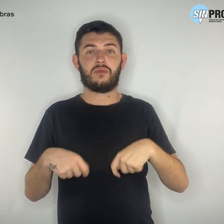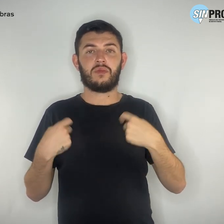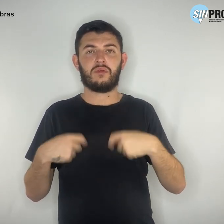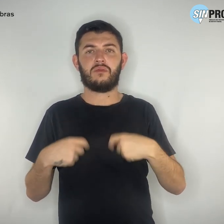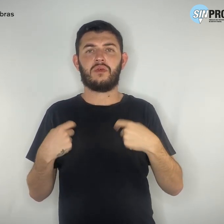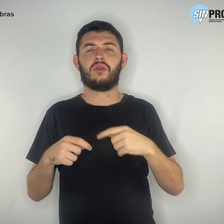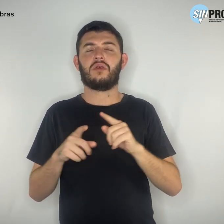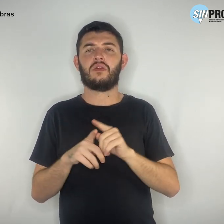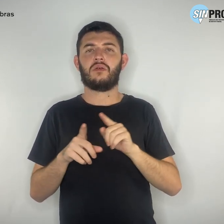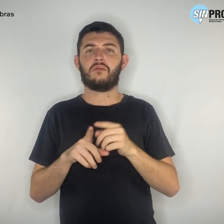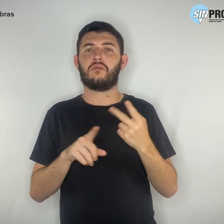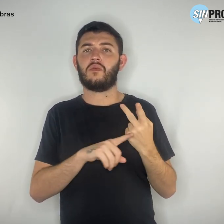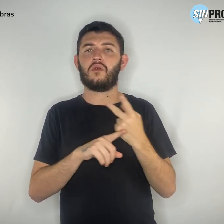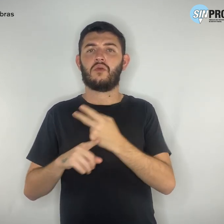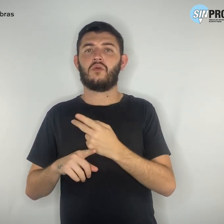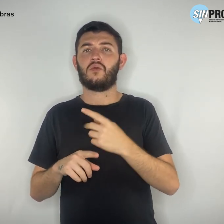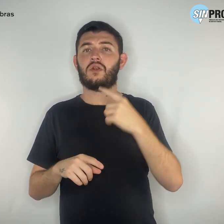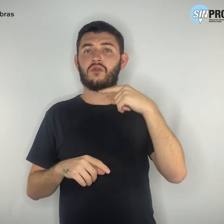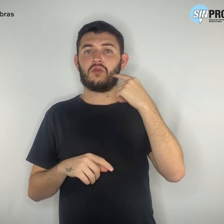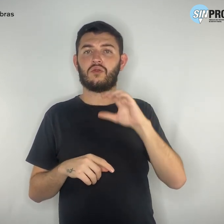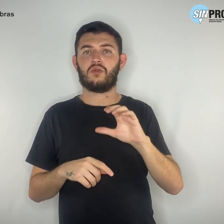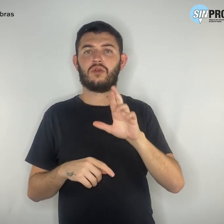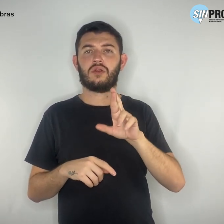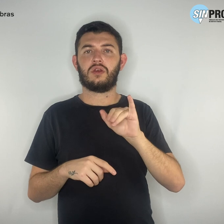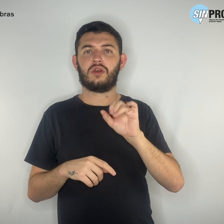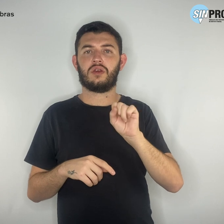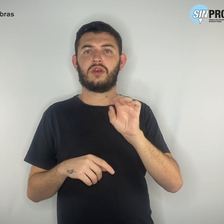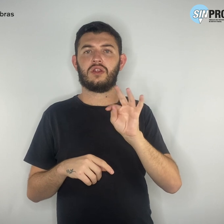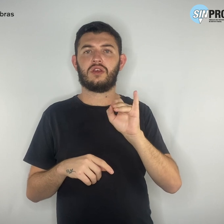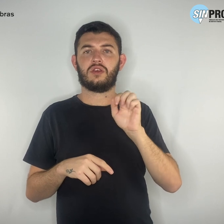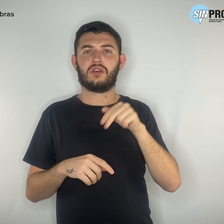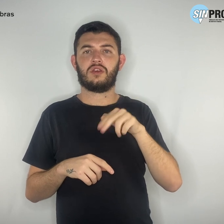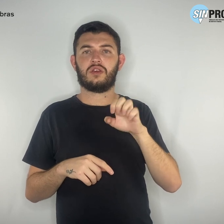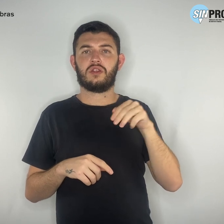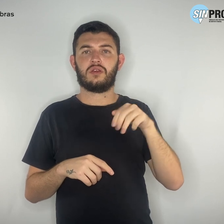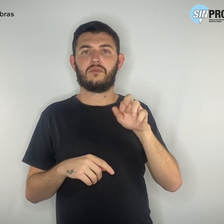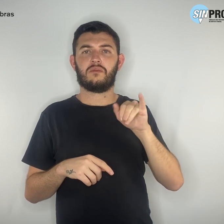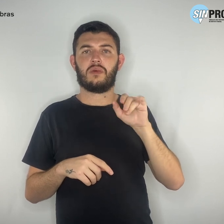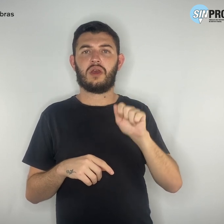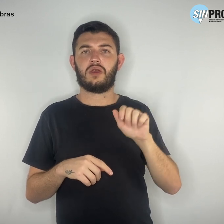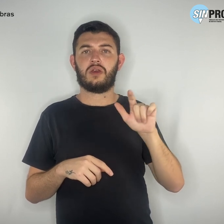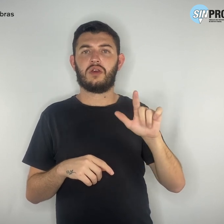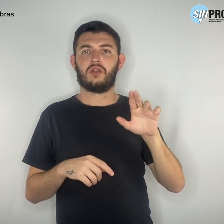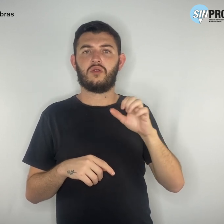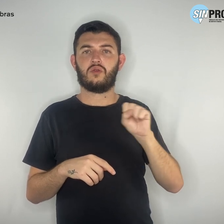doutora Cristiane Maia Guerco Faria Lucas Mori, OAB